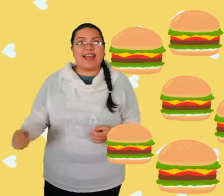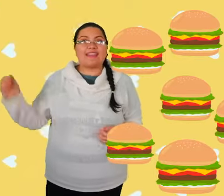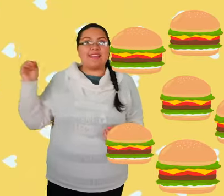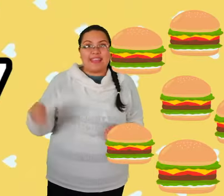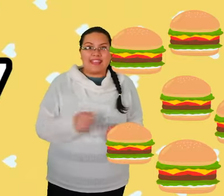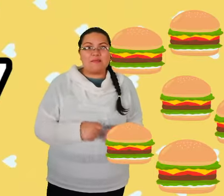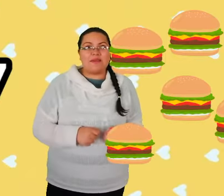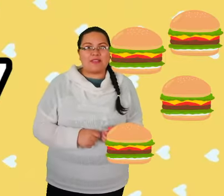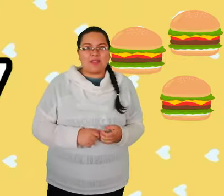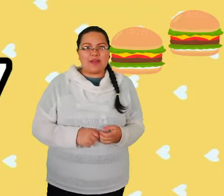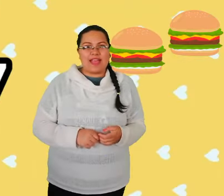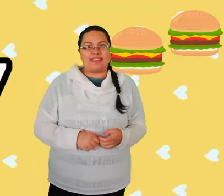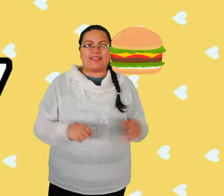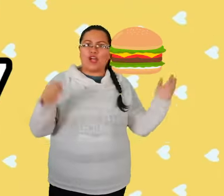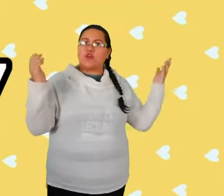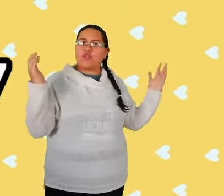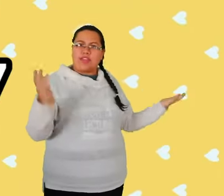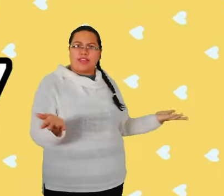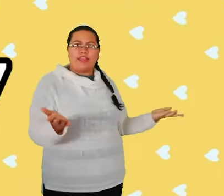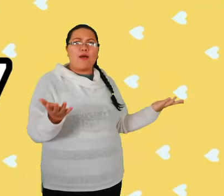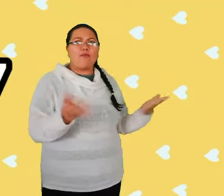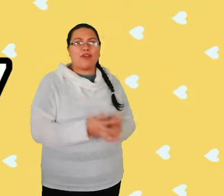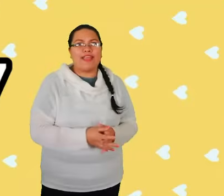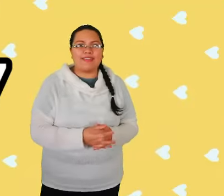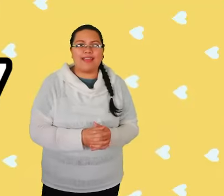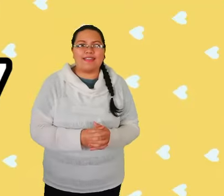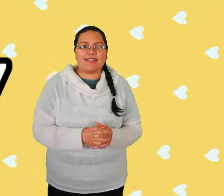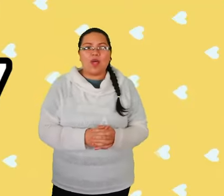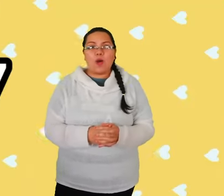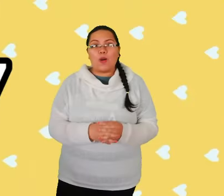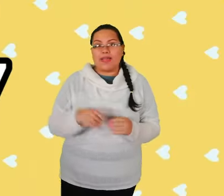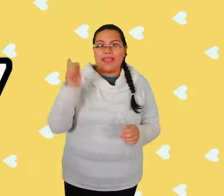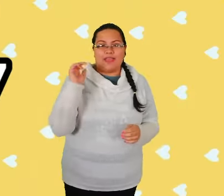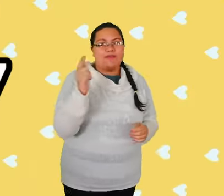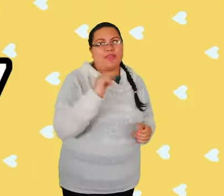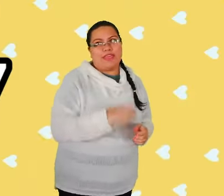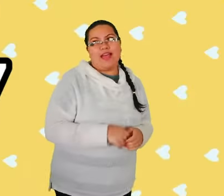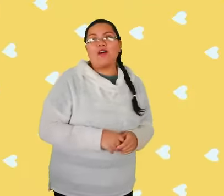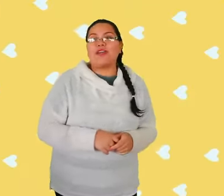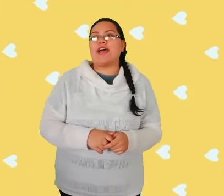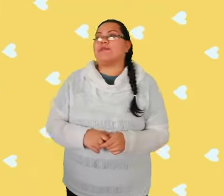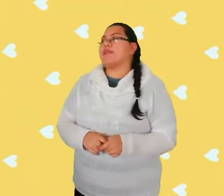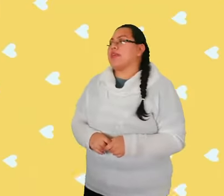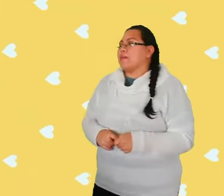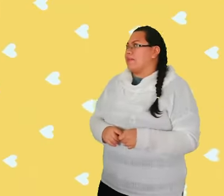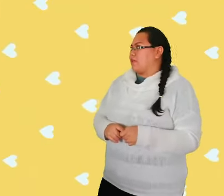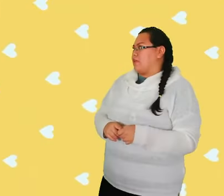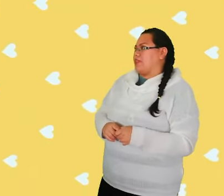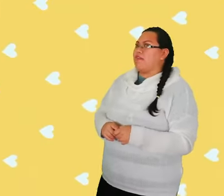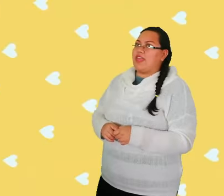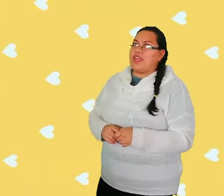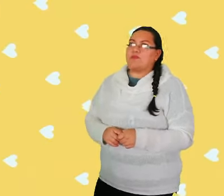a 7 personas! Tengo 7 hamburguesas. Ok, y ahora vamos a ver